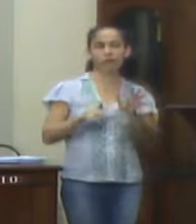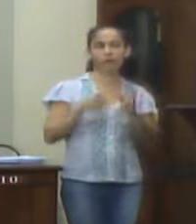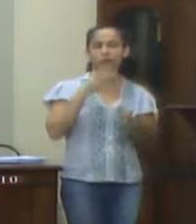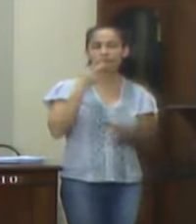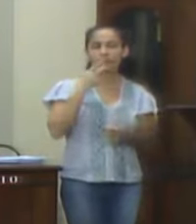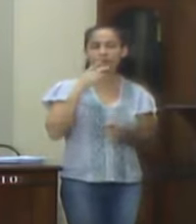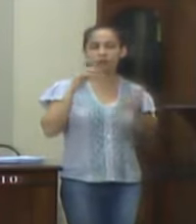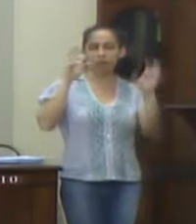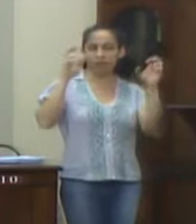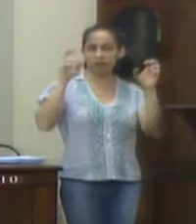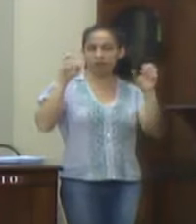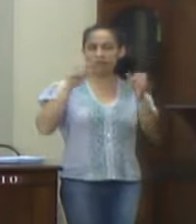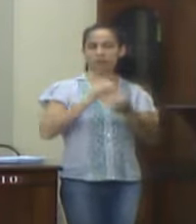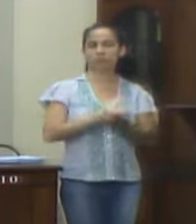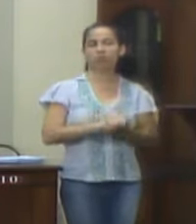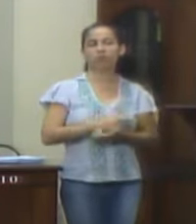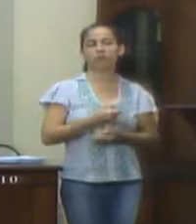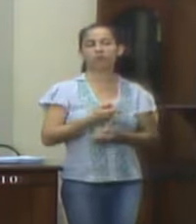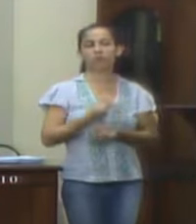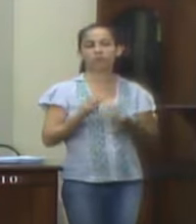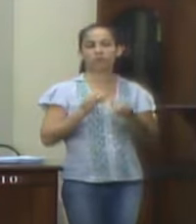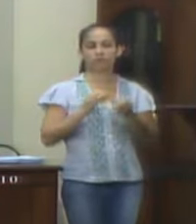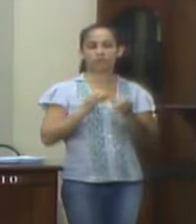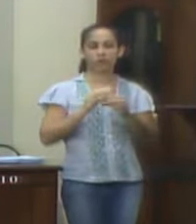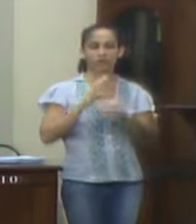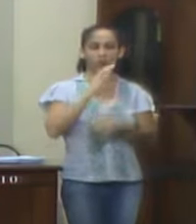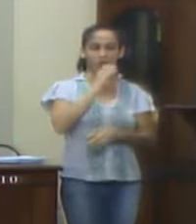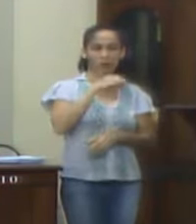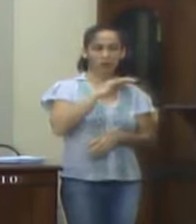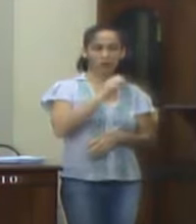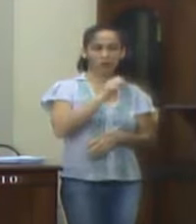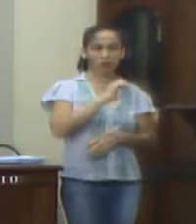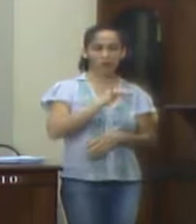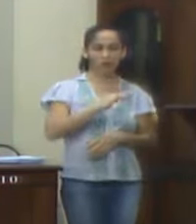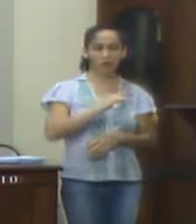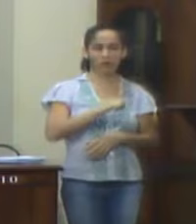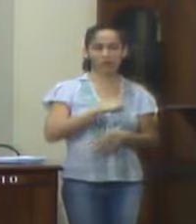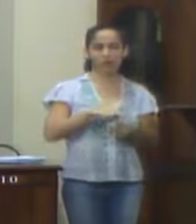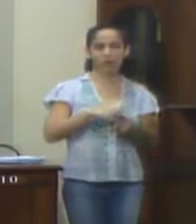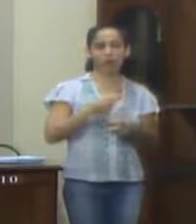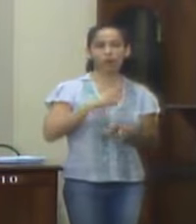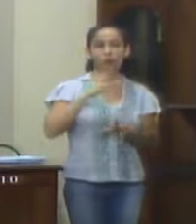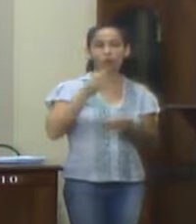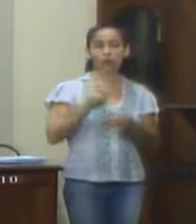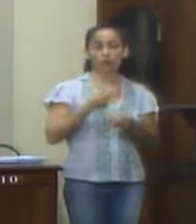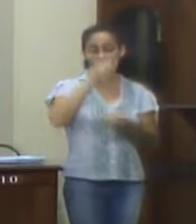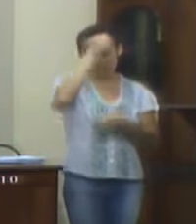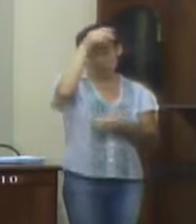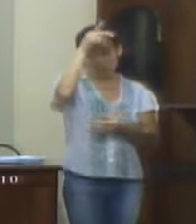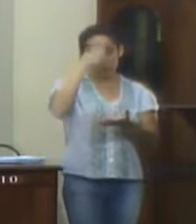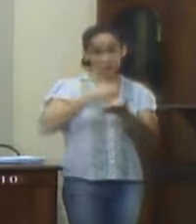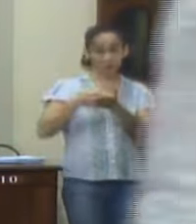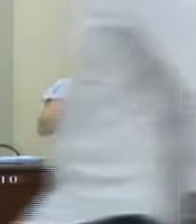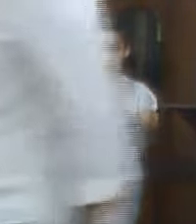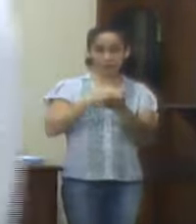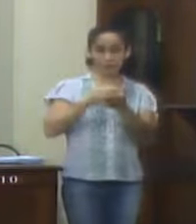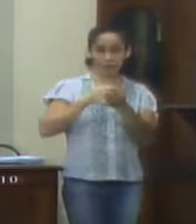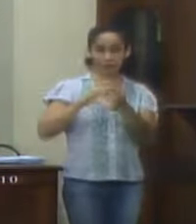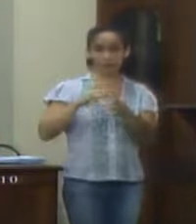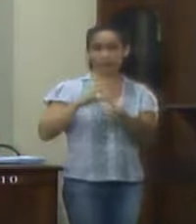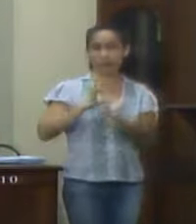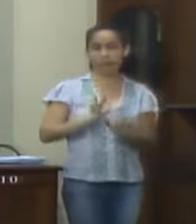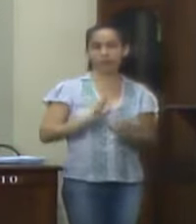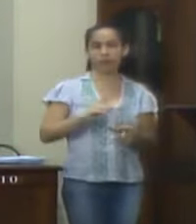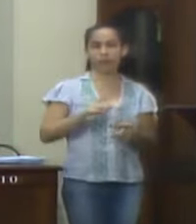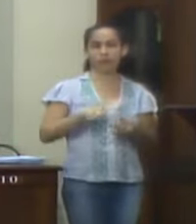é uma exibição contábil para expor o entendimento planejado dos gastos públicos e na execução de propósitos e objetivos para as